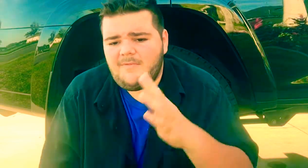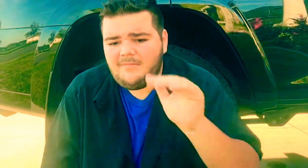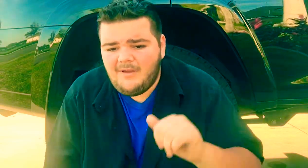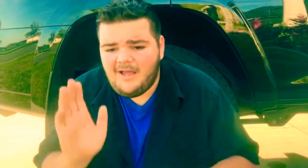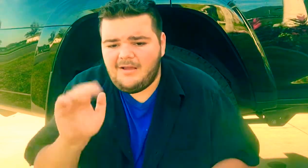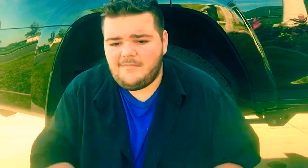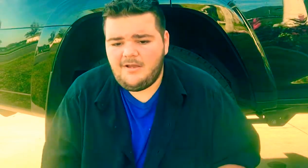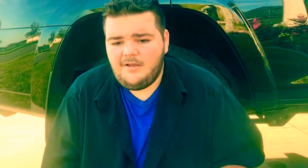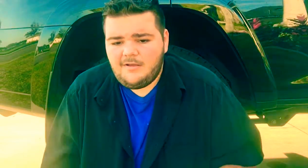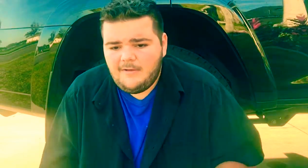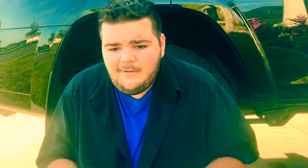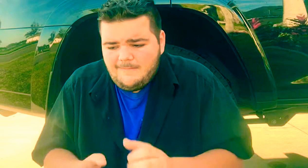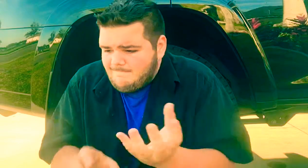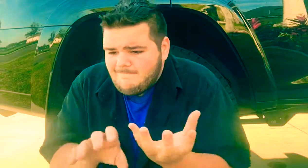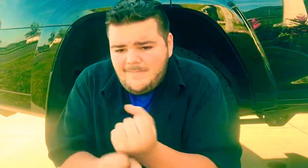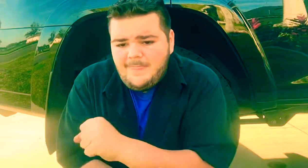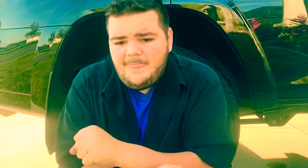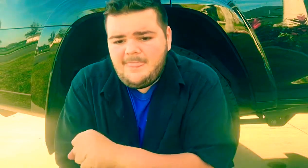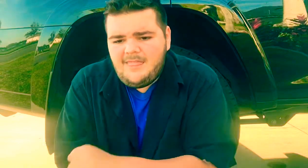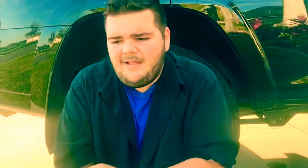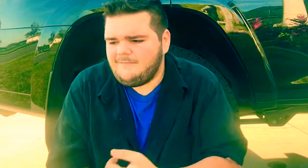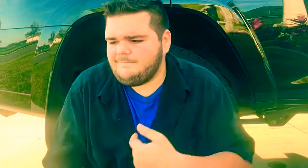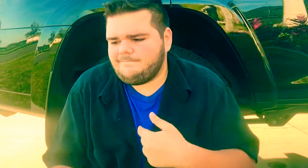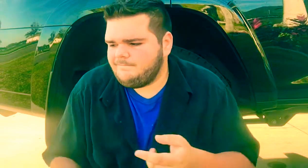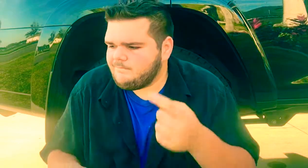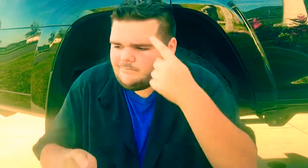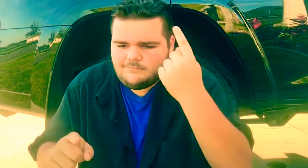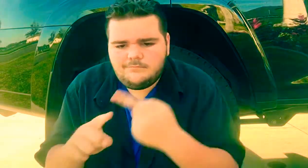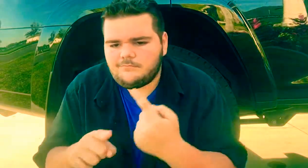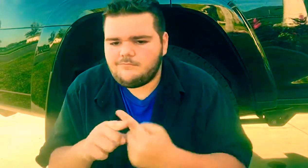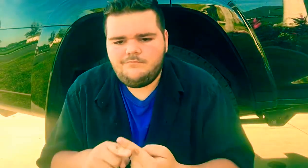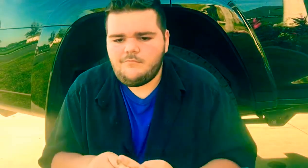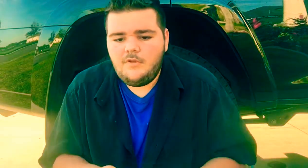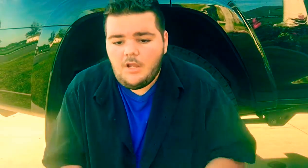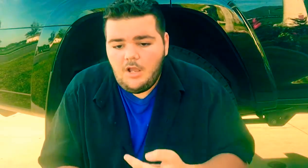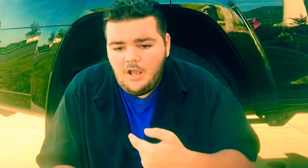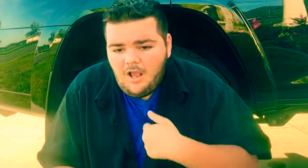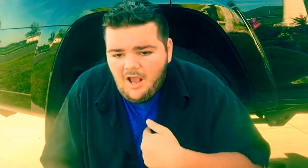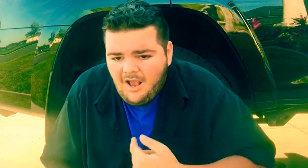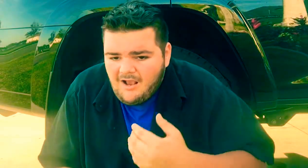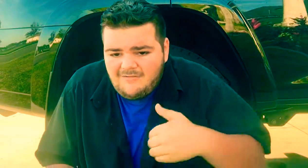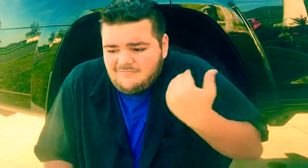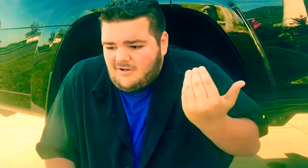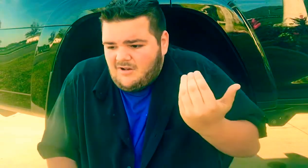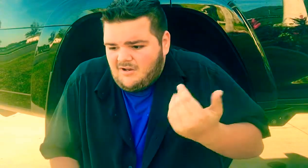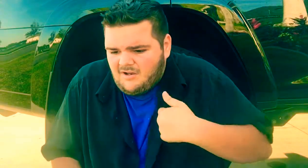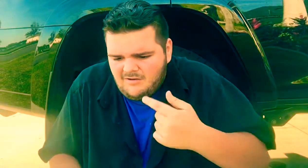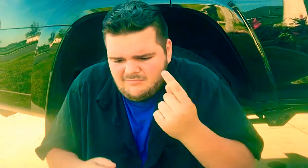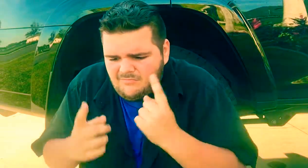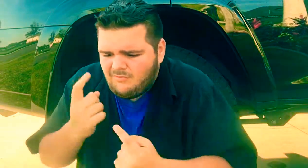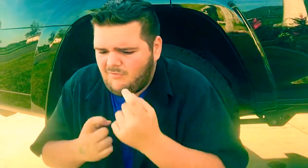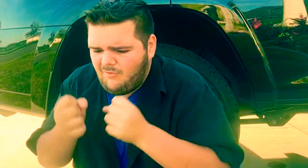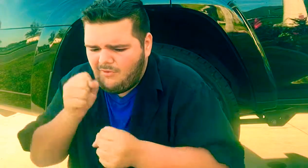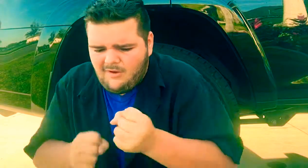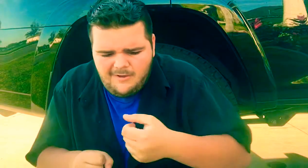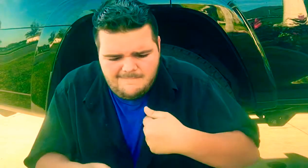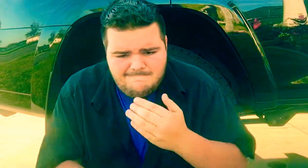me!時は終わり でも構わない 涙風か もうわからない